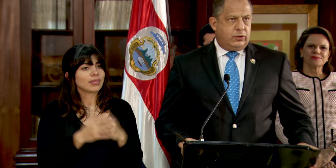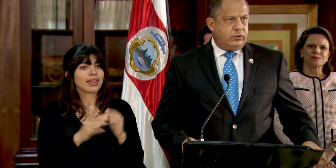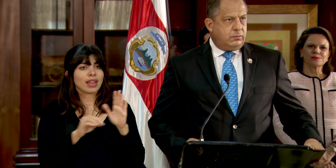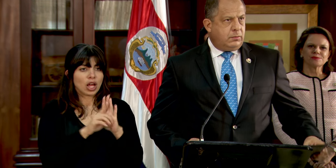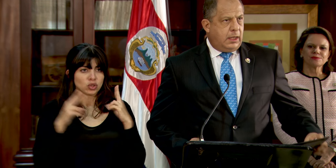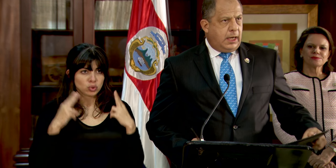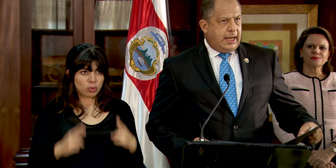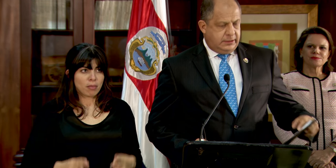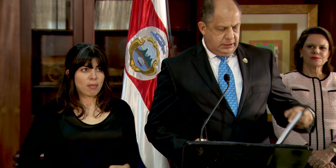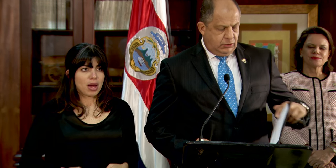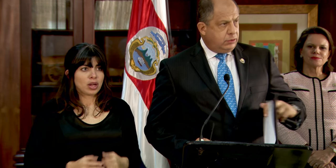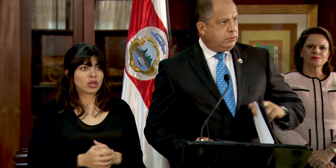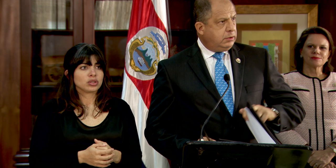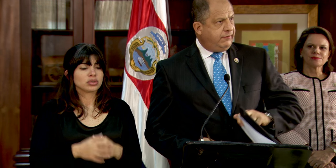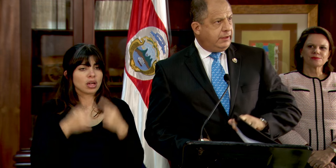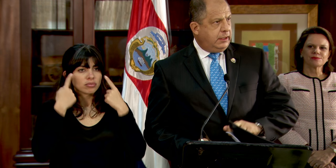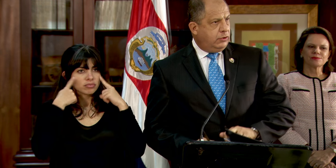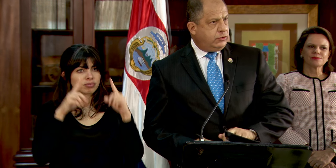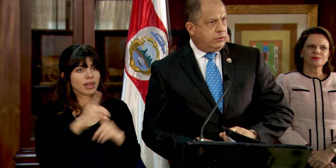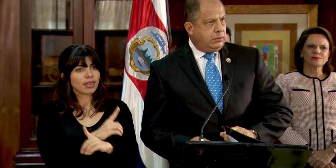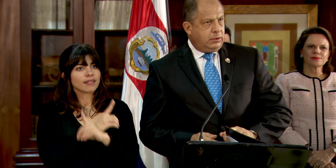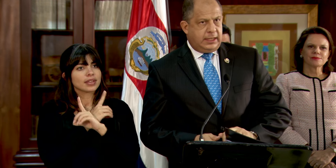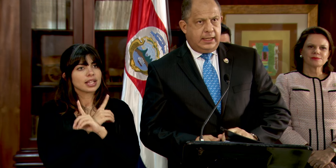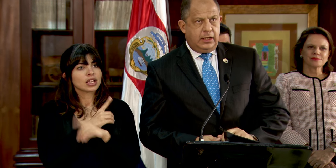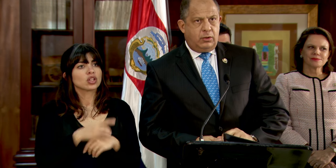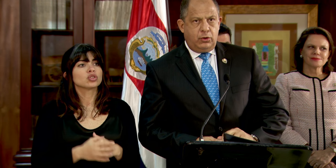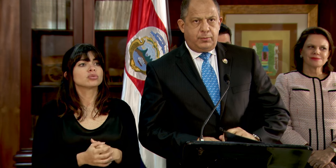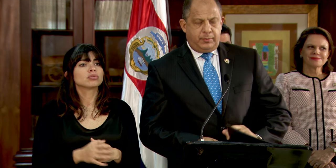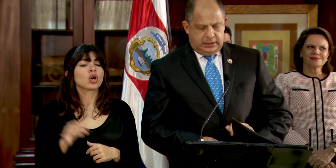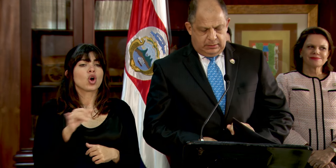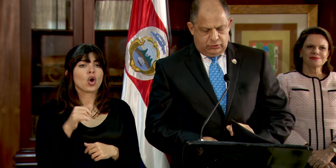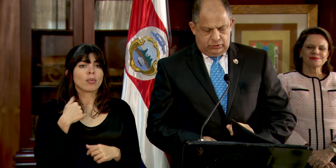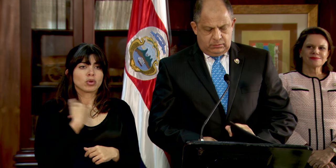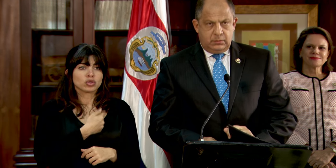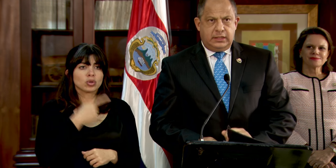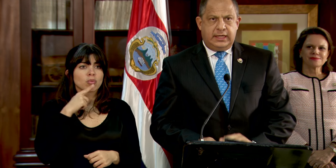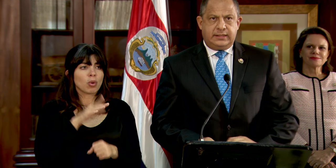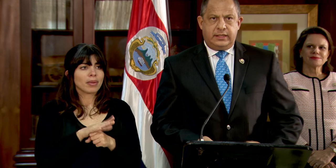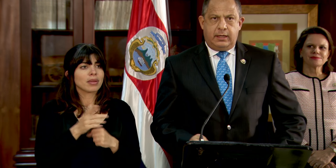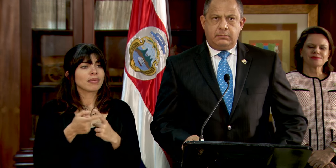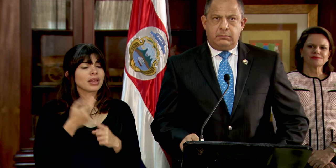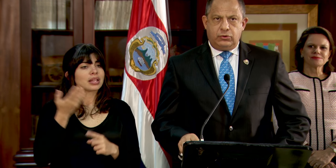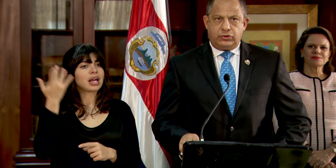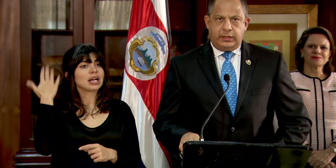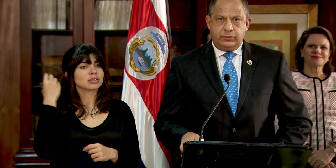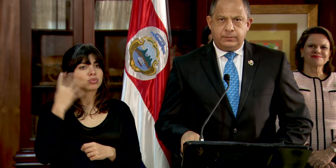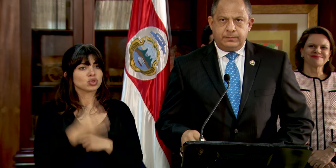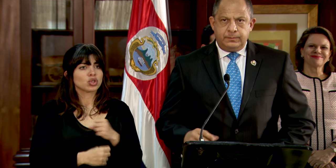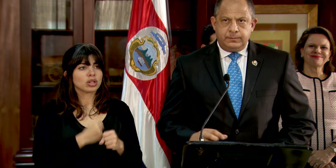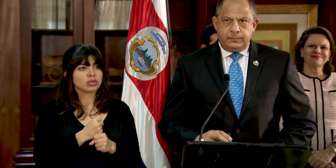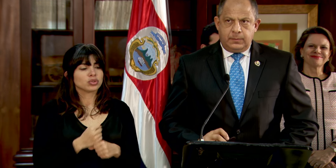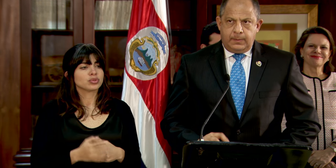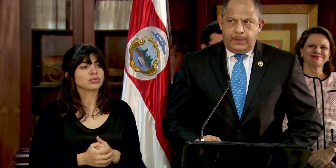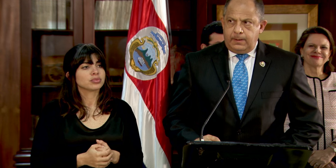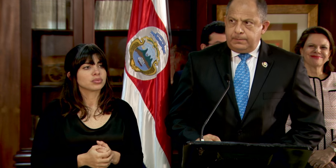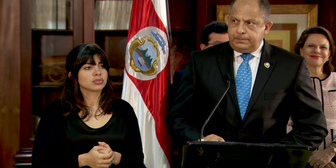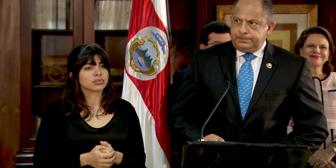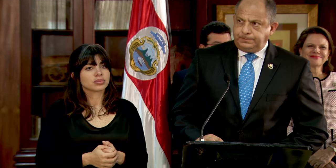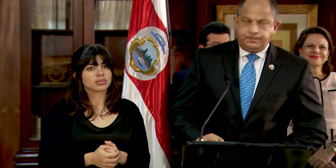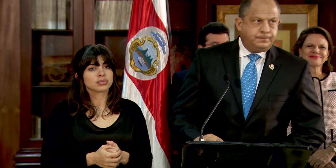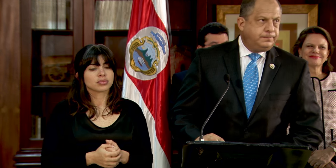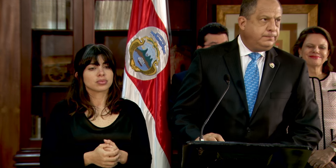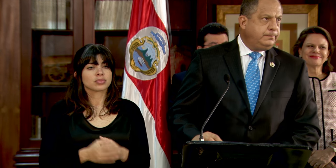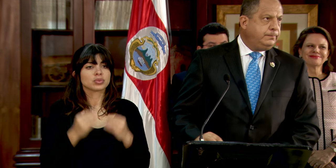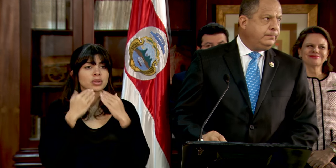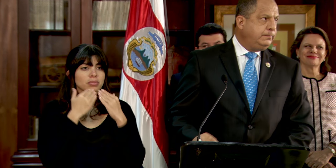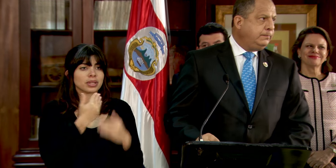humanos han sido defendidos, tal y como lo prometimos desde hace ya muchos años. Muchísimas